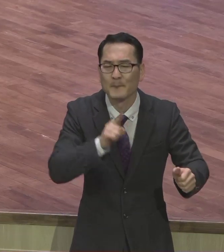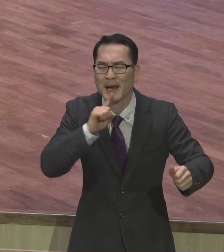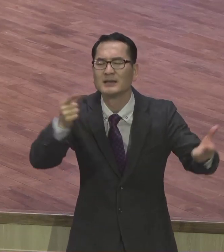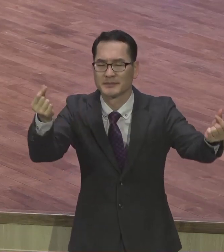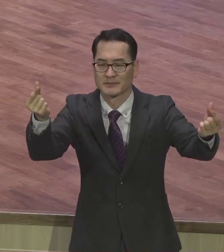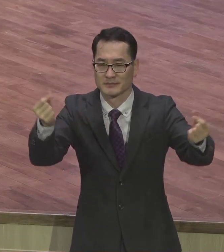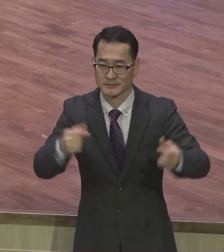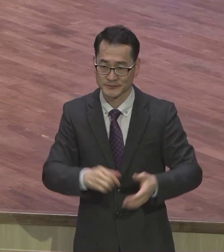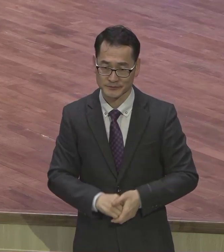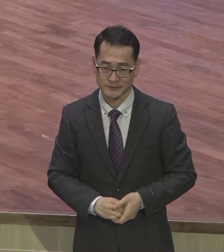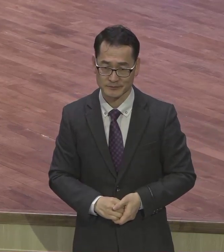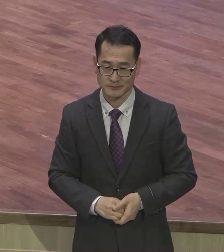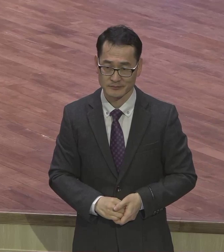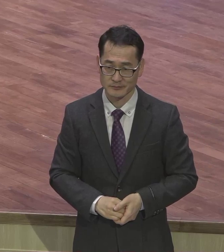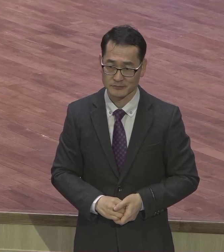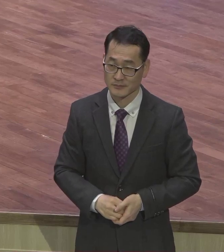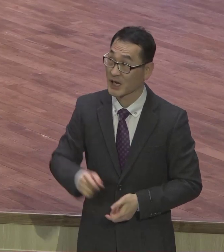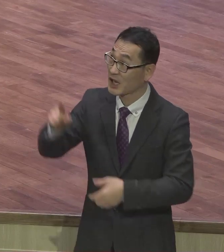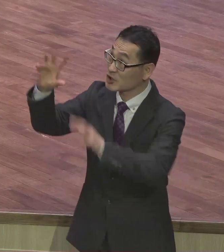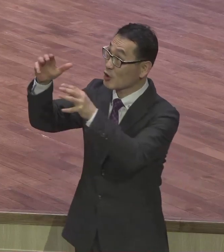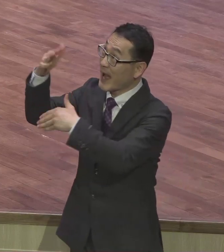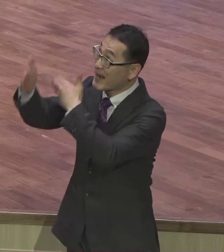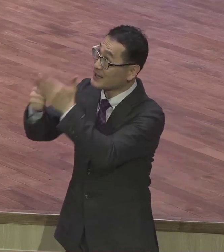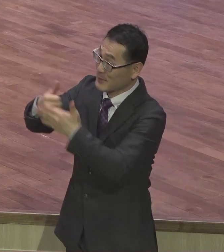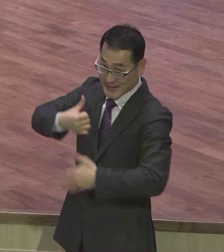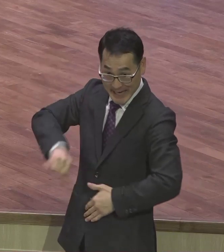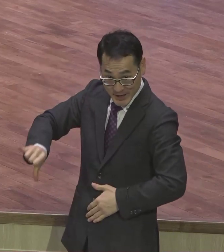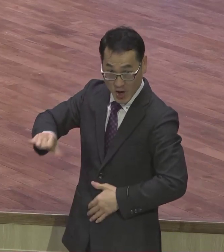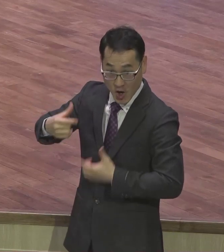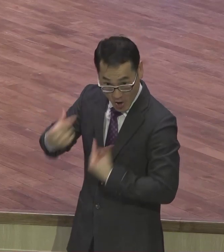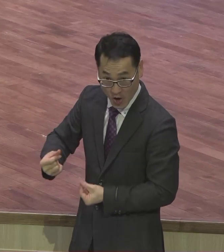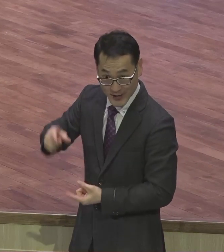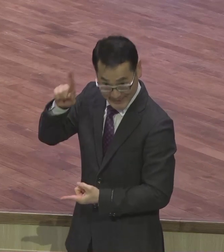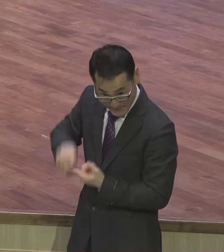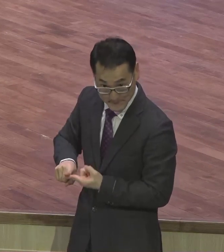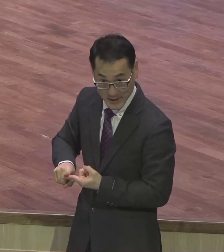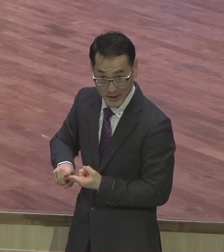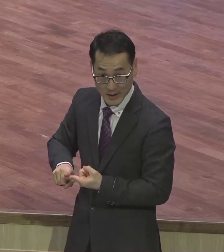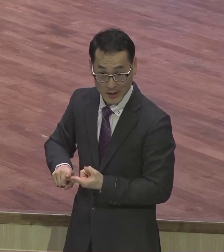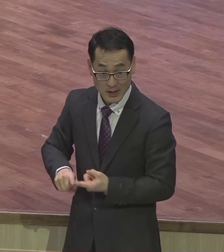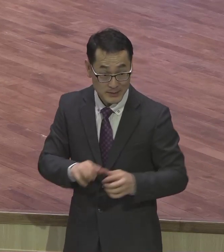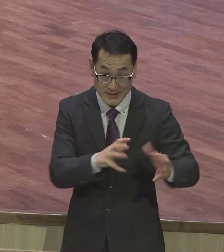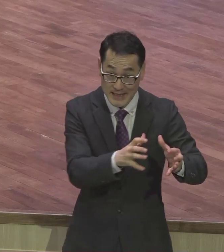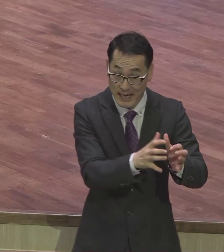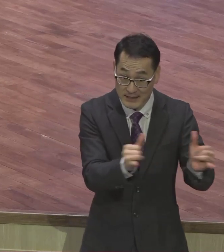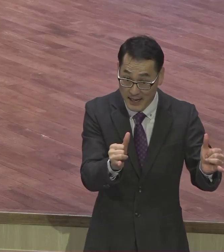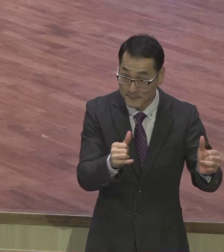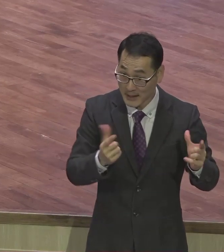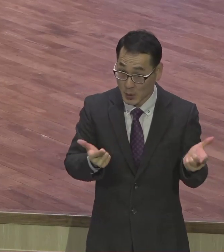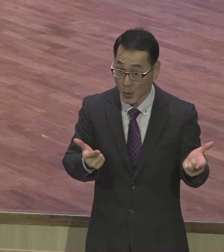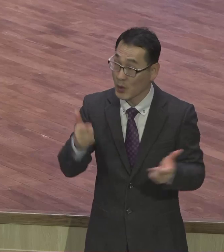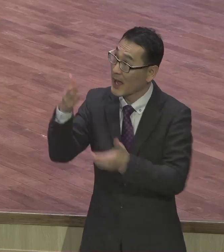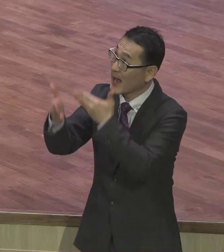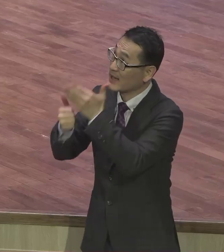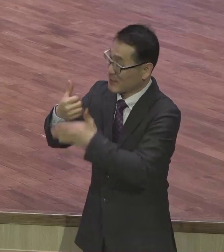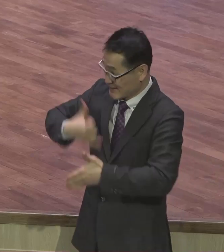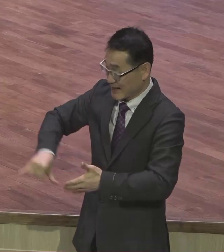말하면 천국시민답게 우리가 이 세상 사람이 아니라 우리가 천국시민답게 시민의 모습을 이 땅에서